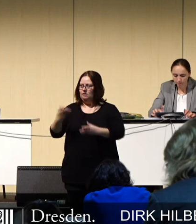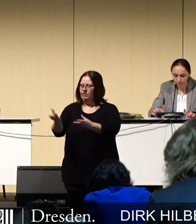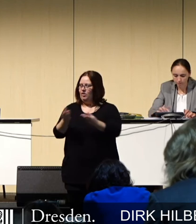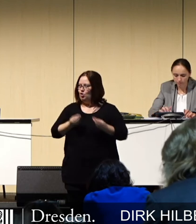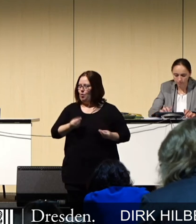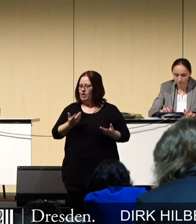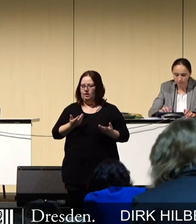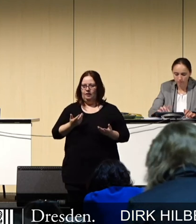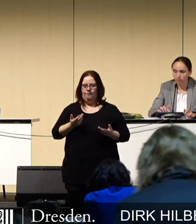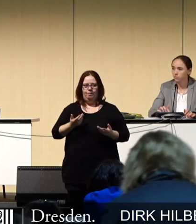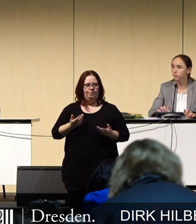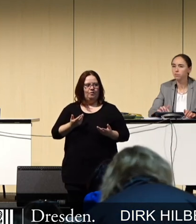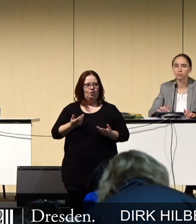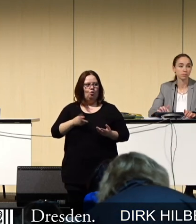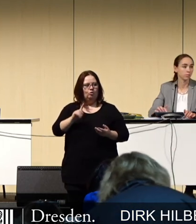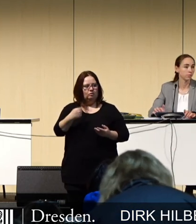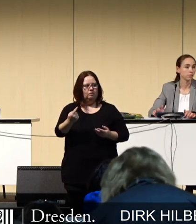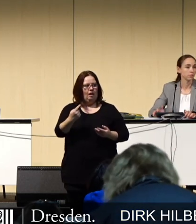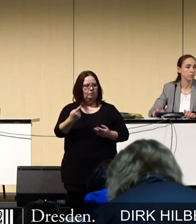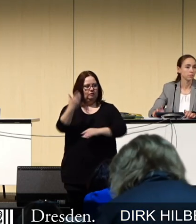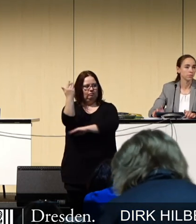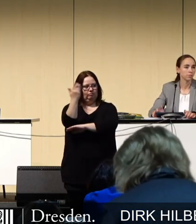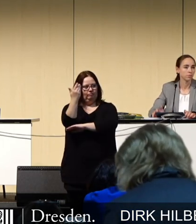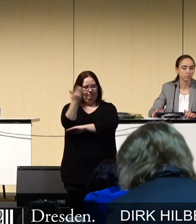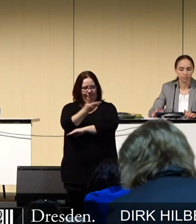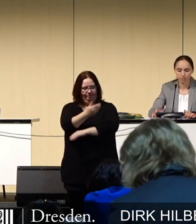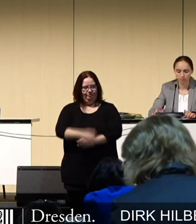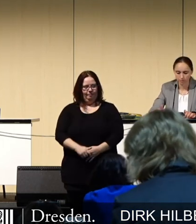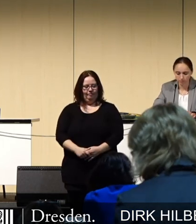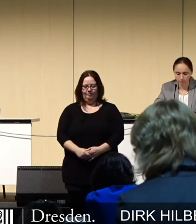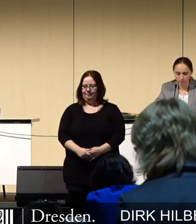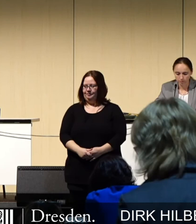heißen und um seinen Beitrag erbitten.